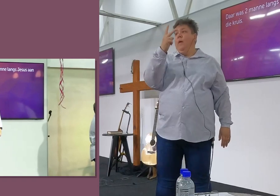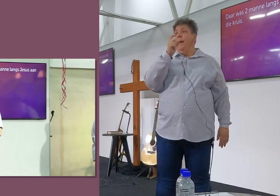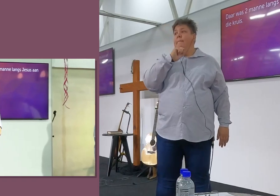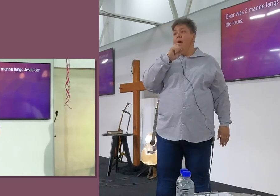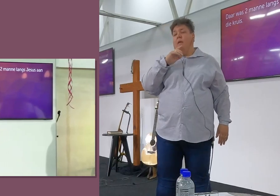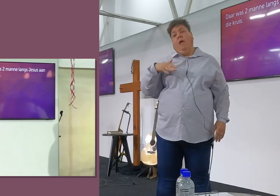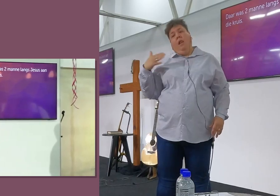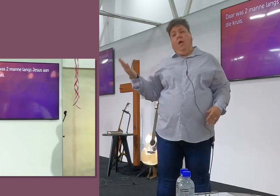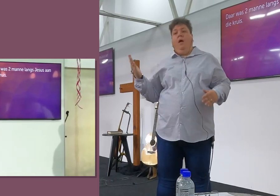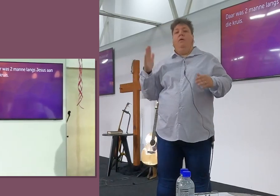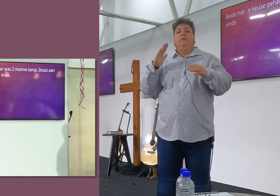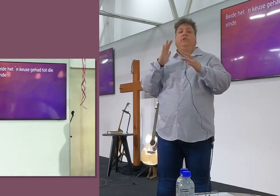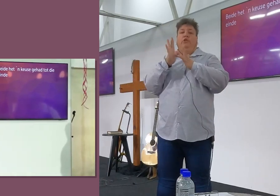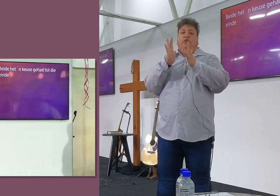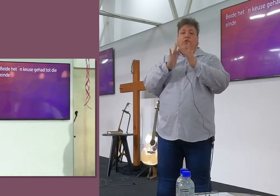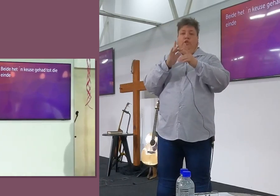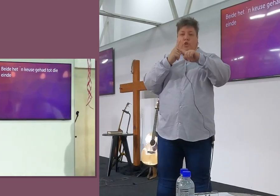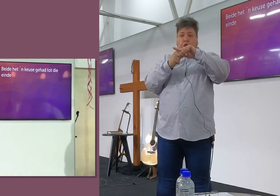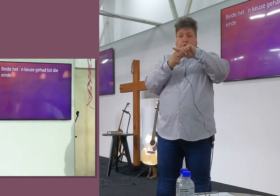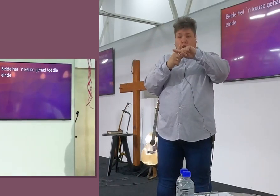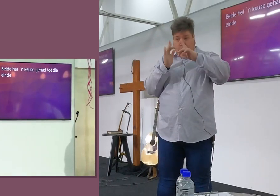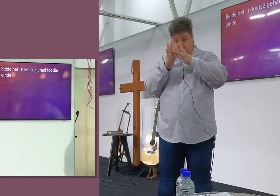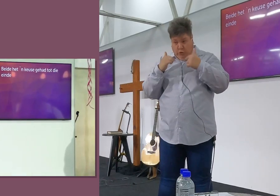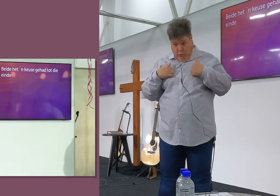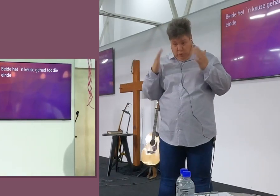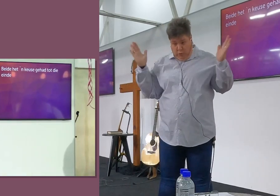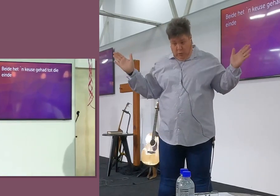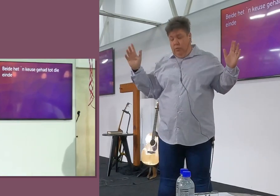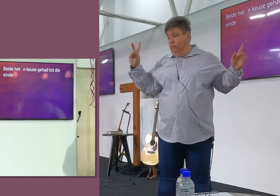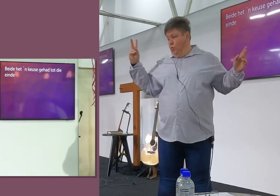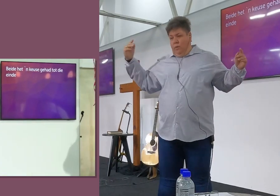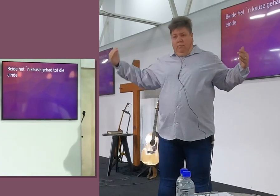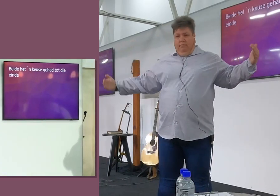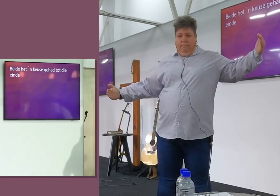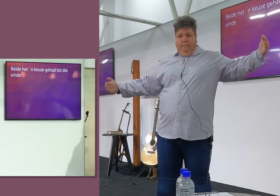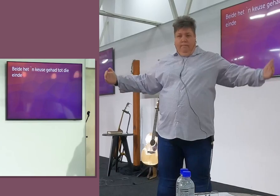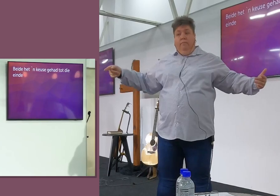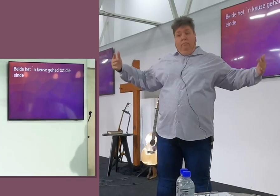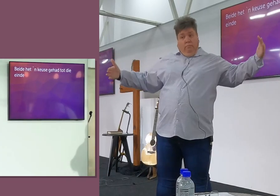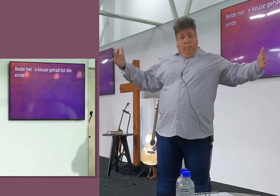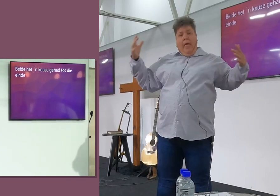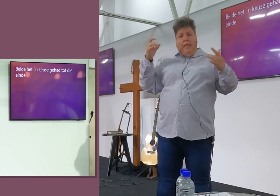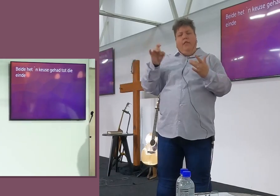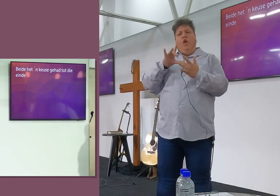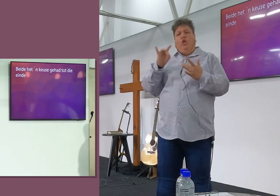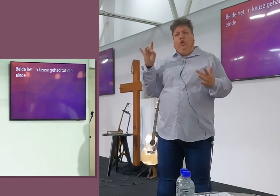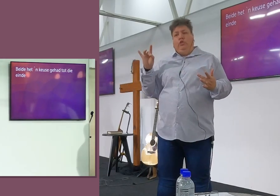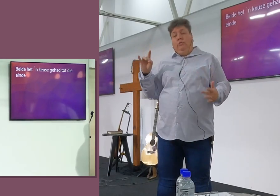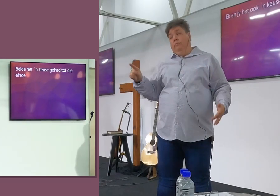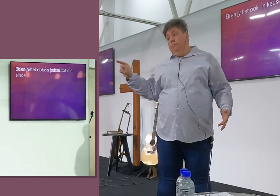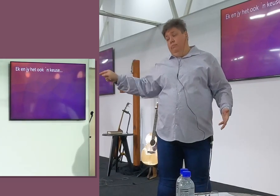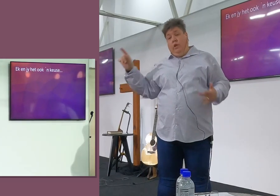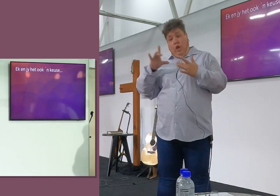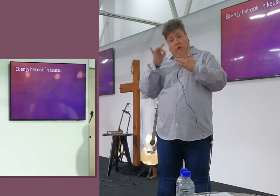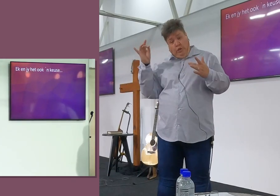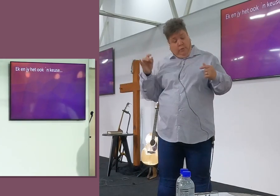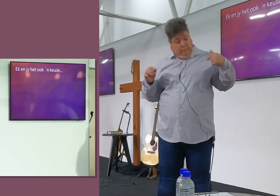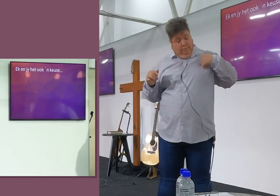wat langs Jesus gehang het aan die kruis, nie? Beide van hulle het een kese gehad. Een het gekies vir Jesus,